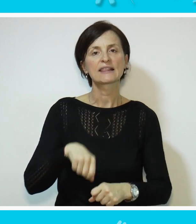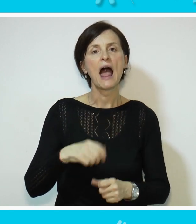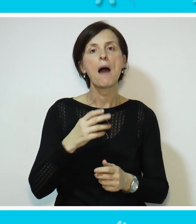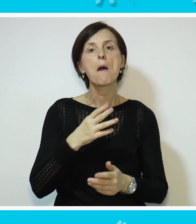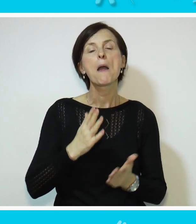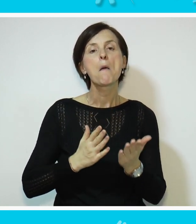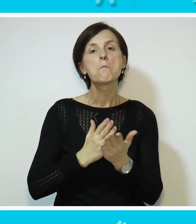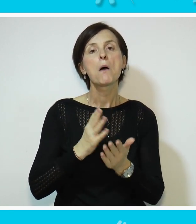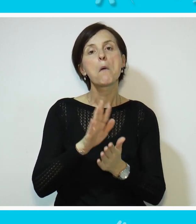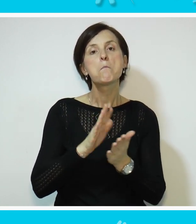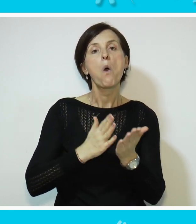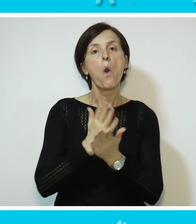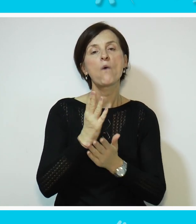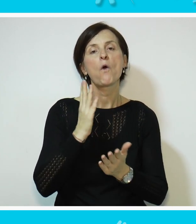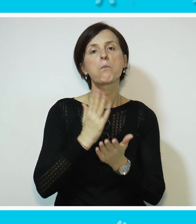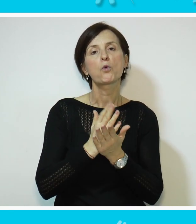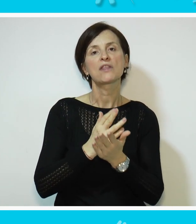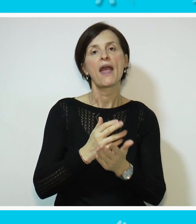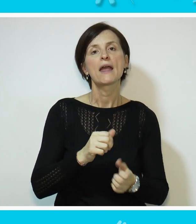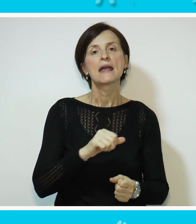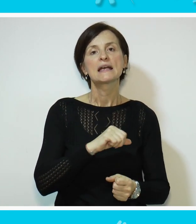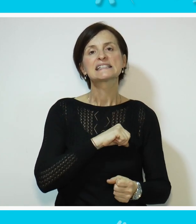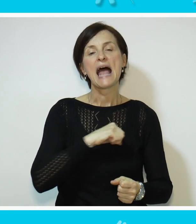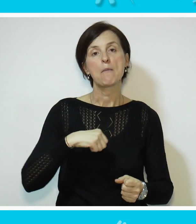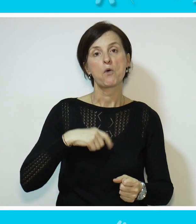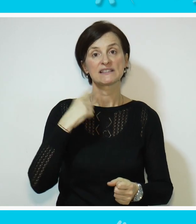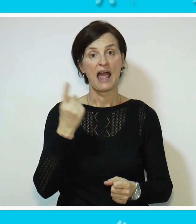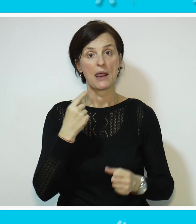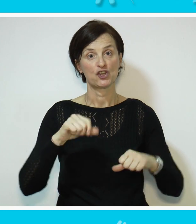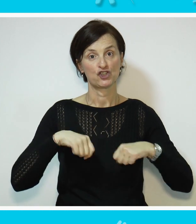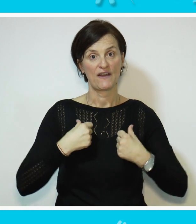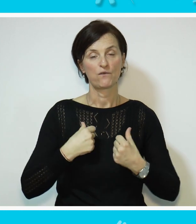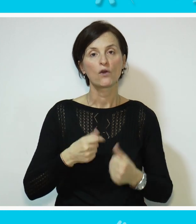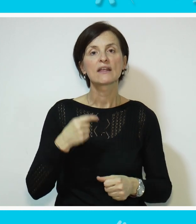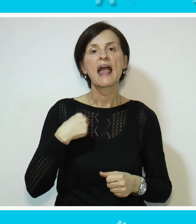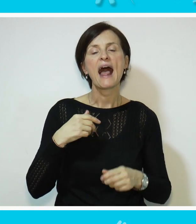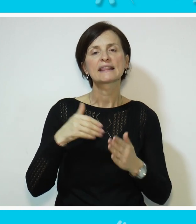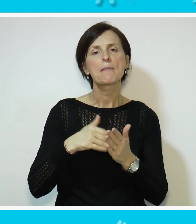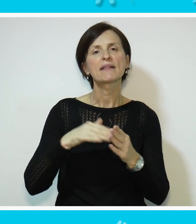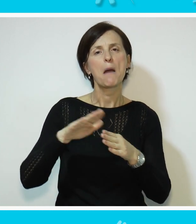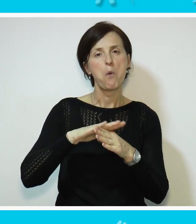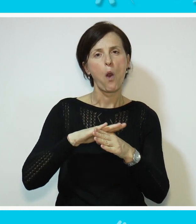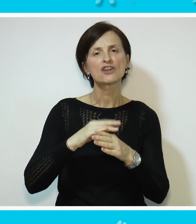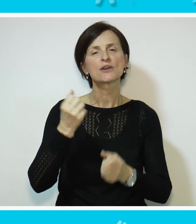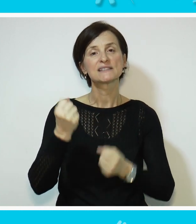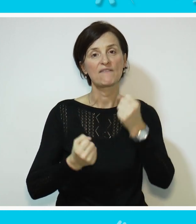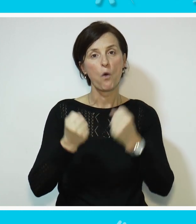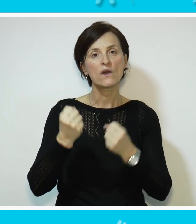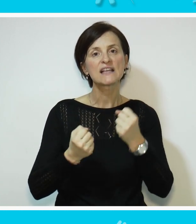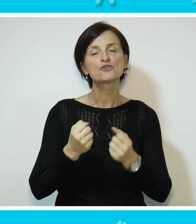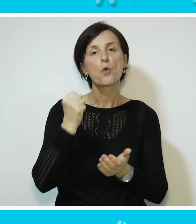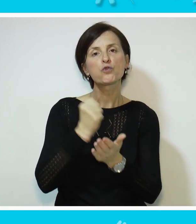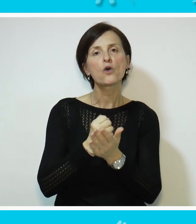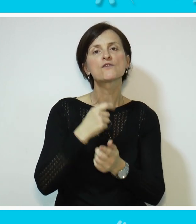snage da počne da razmišlja i o samostalnom životu. Trebalo bi da polažem, završim tu